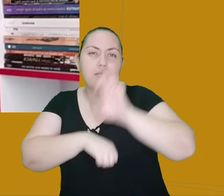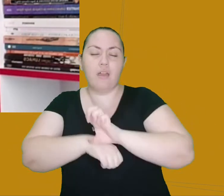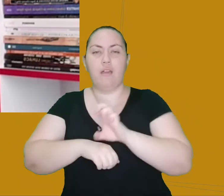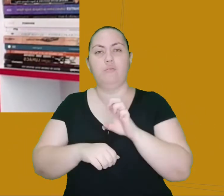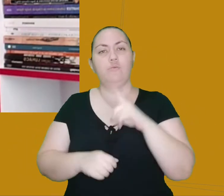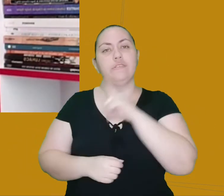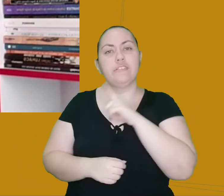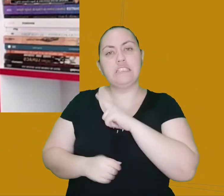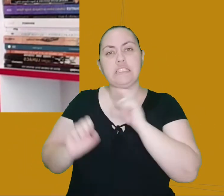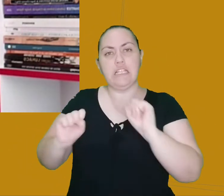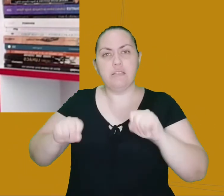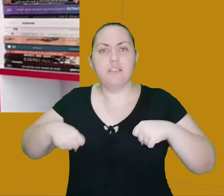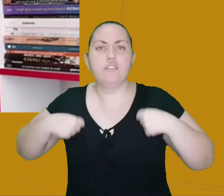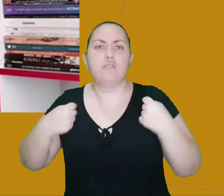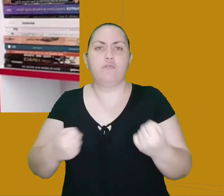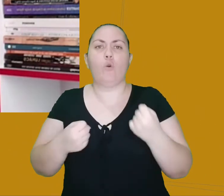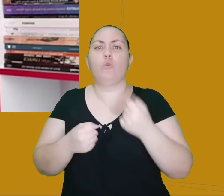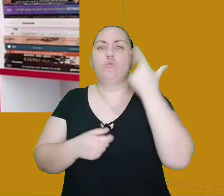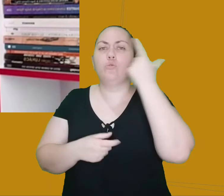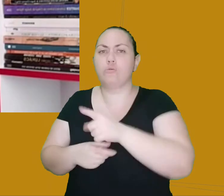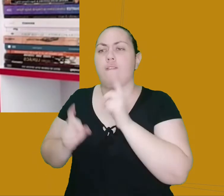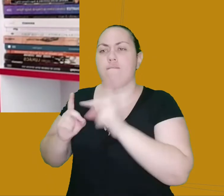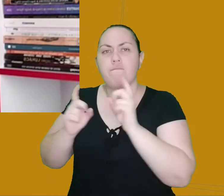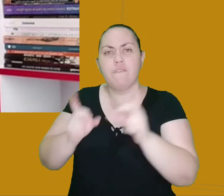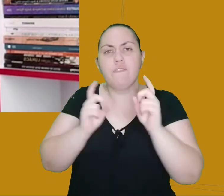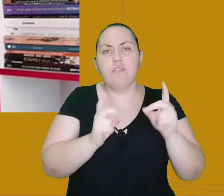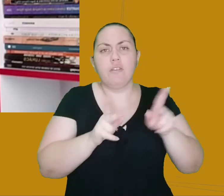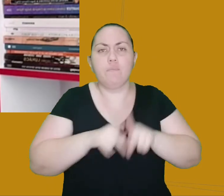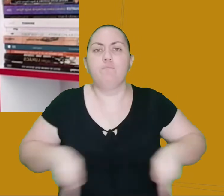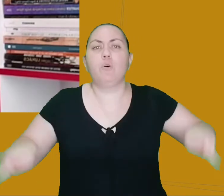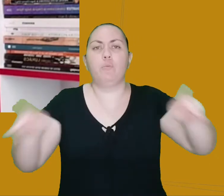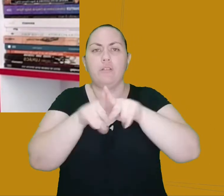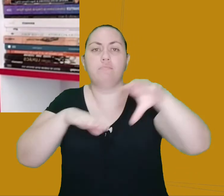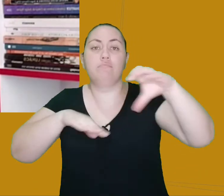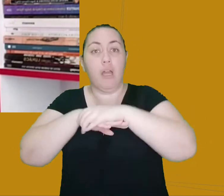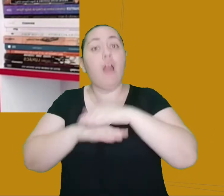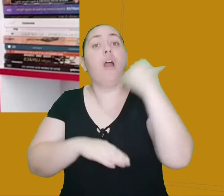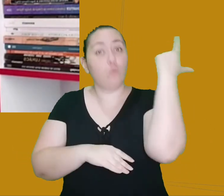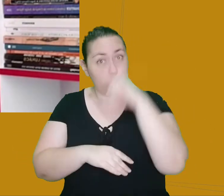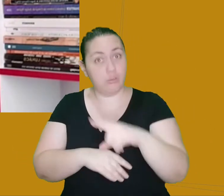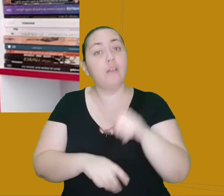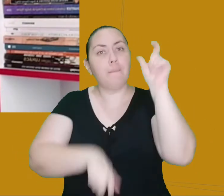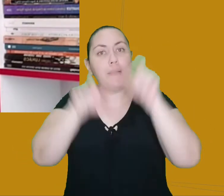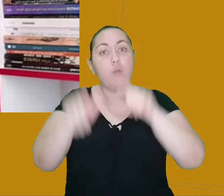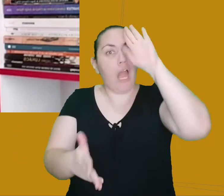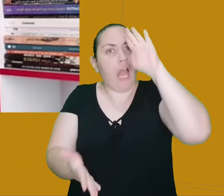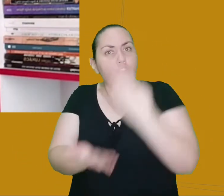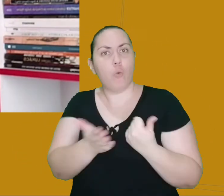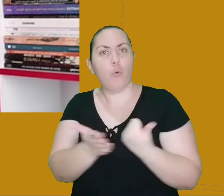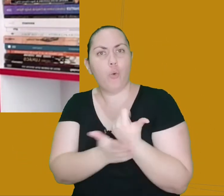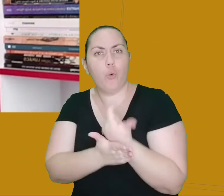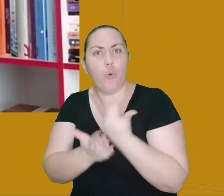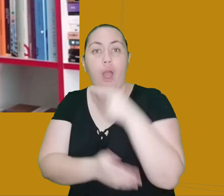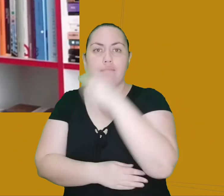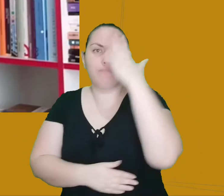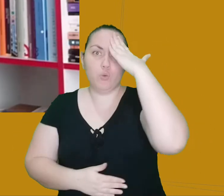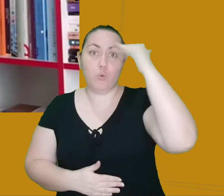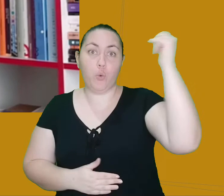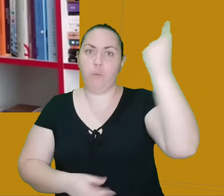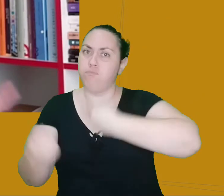suprir a necessidade da população pra essas alpercatas, e aí ele ganhando muito, ganha muito dinheiro, e tem muito sucesso. O segundo é o